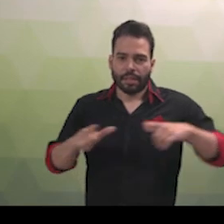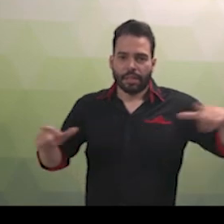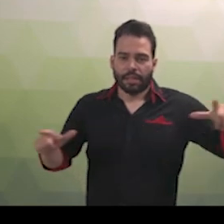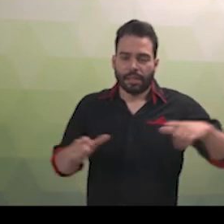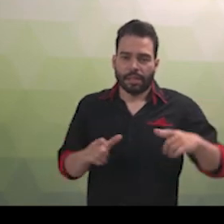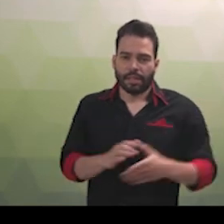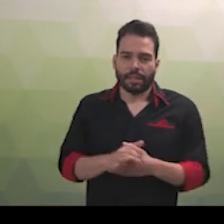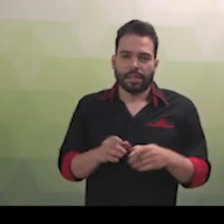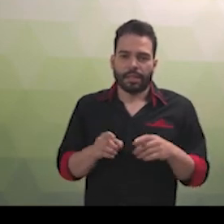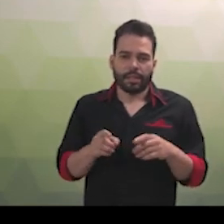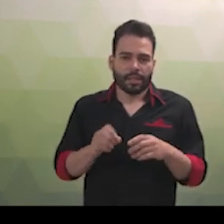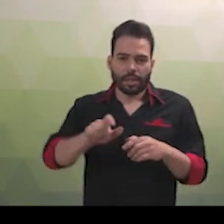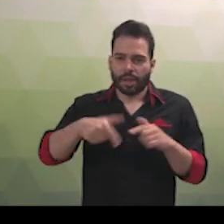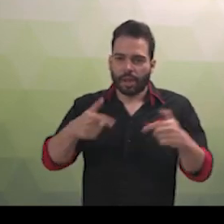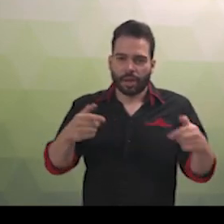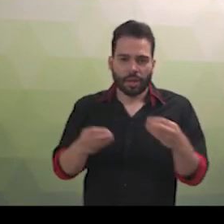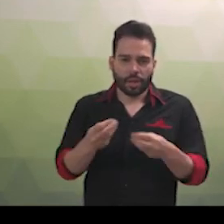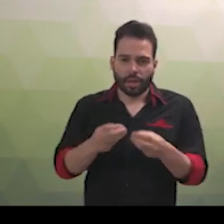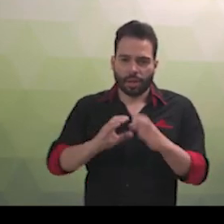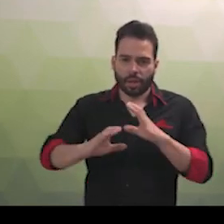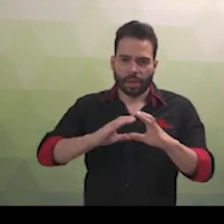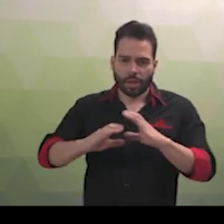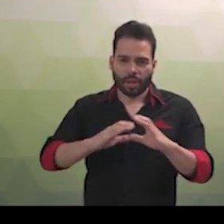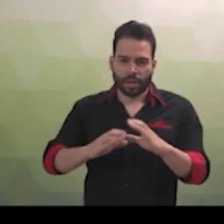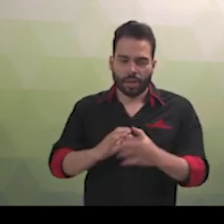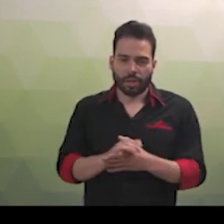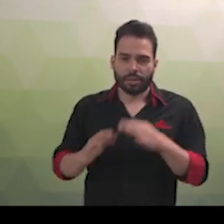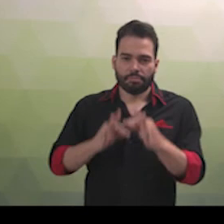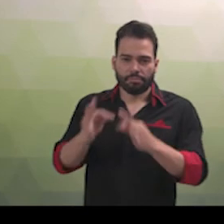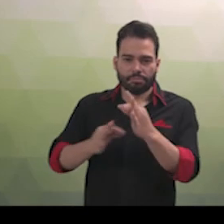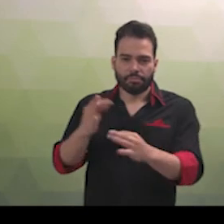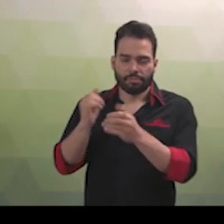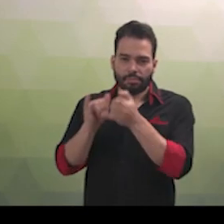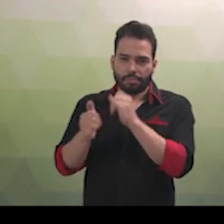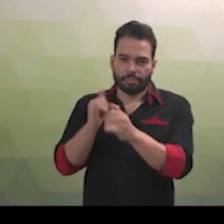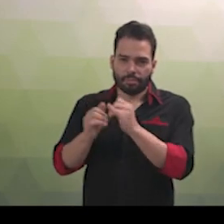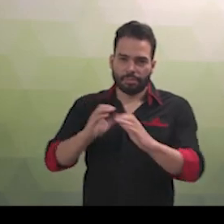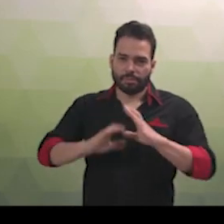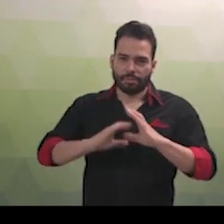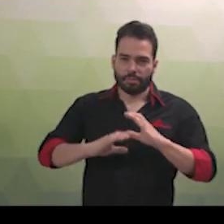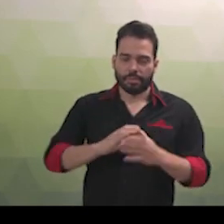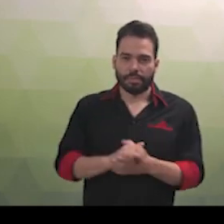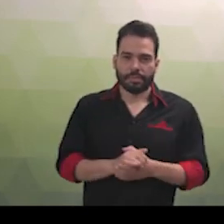e alternativos de comunicação, incluindo as tecnologias da informação e das comunicações.